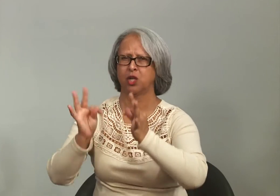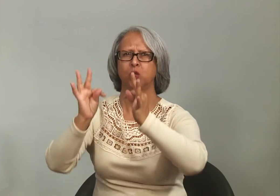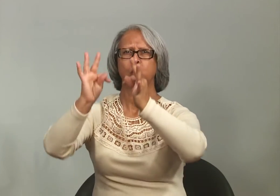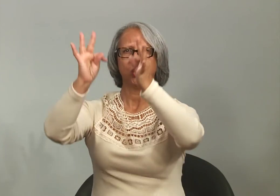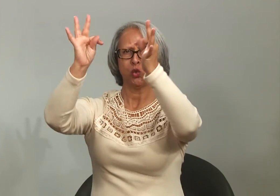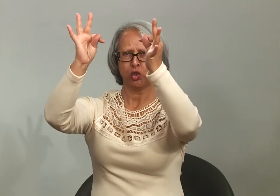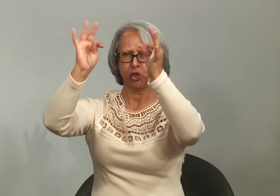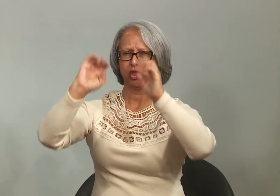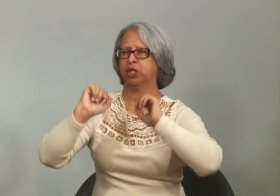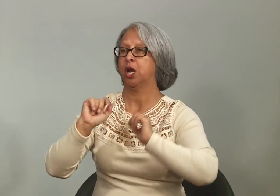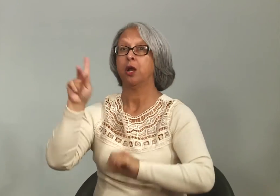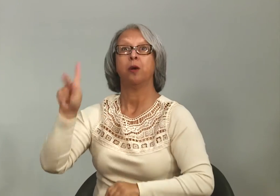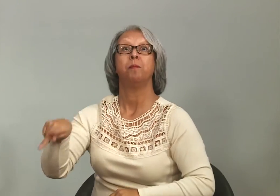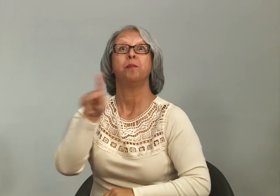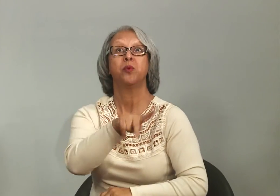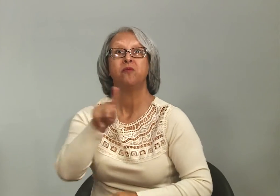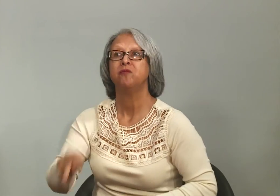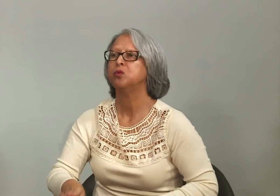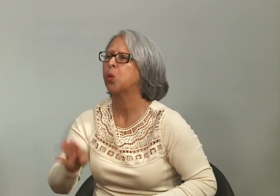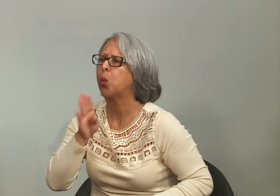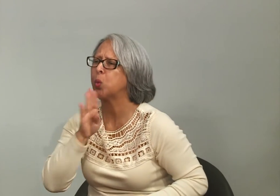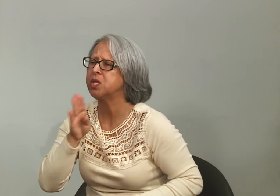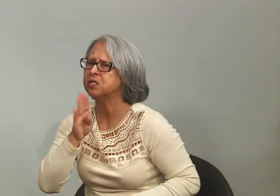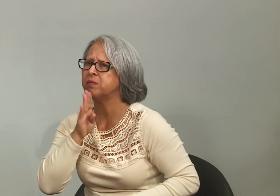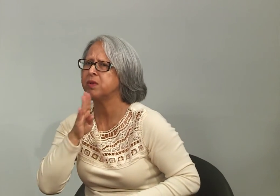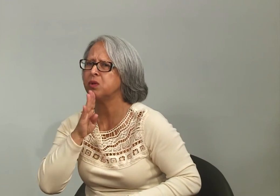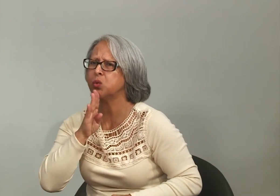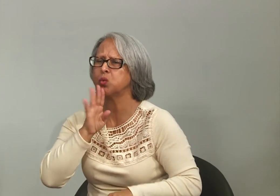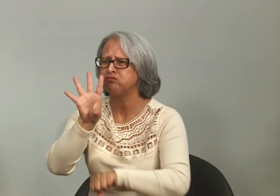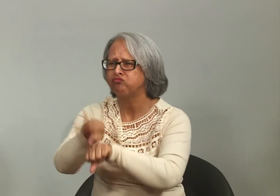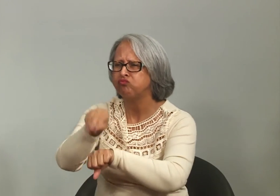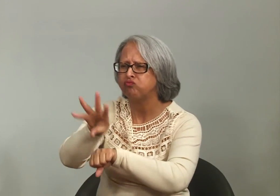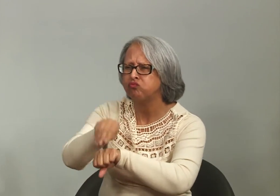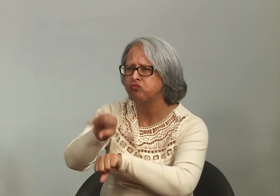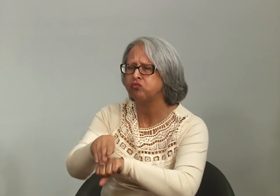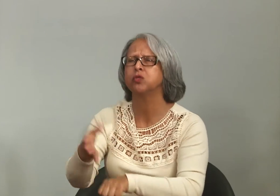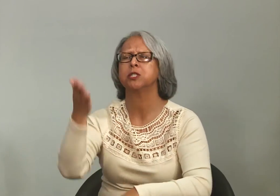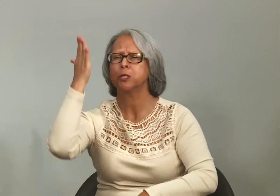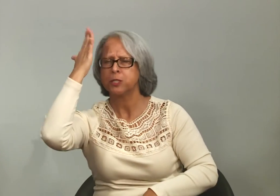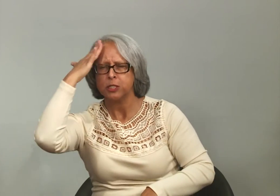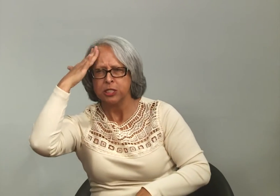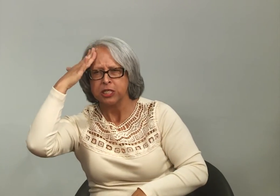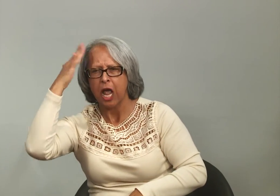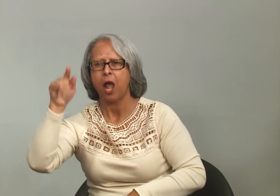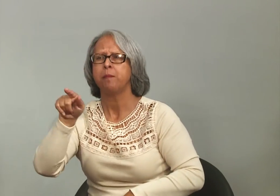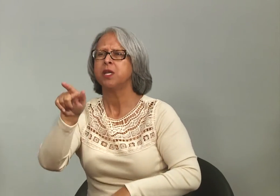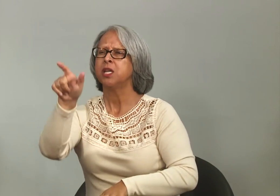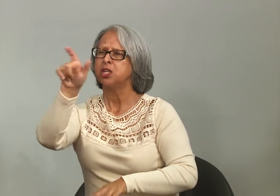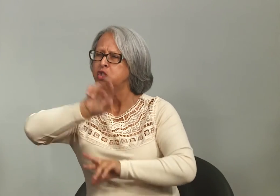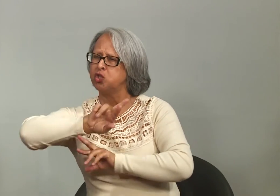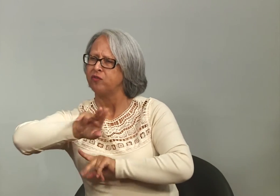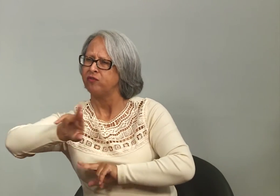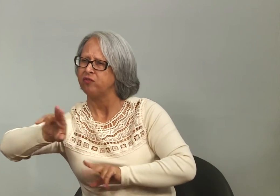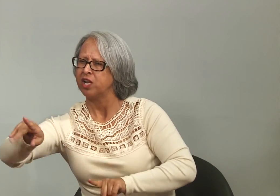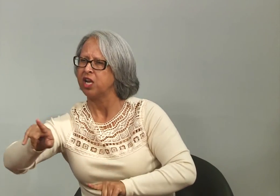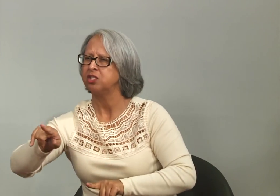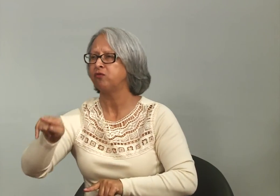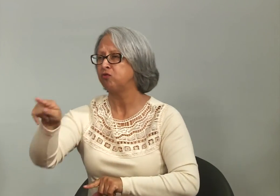inclusão tem que estar muito mais preparada. Existem tecnologias, existem professores, profissionais que têm diversos